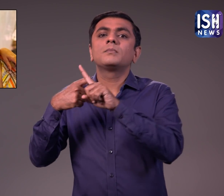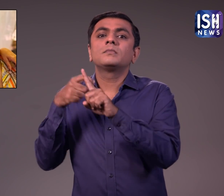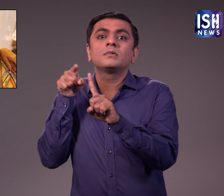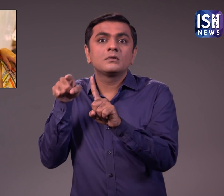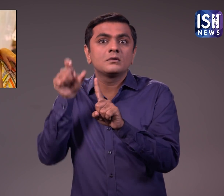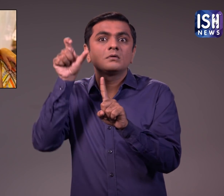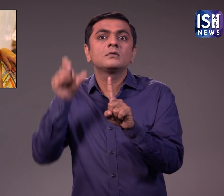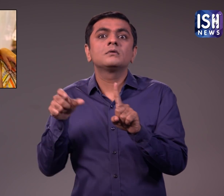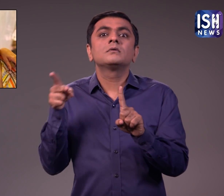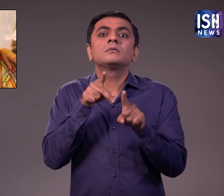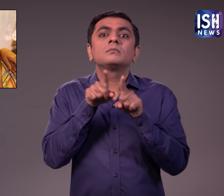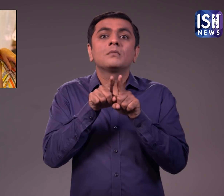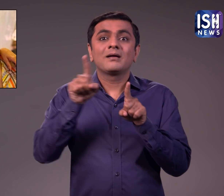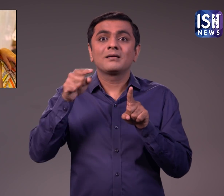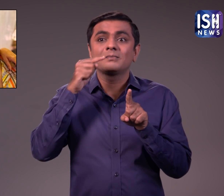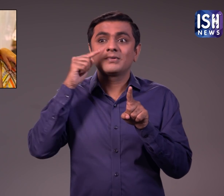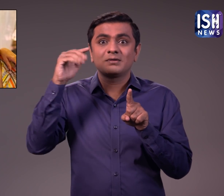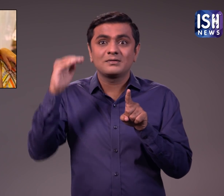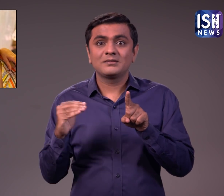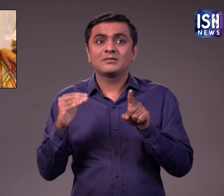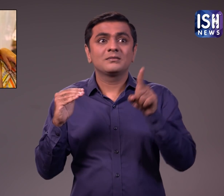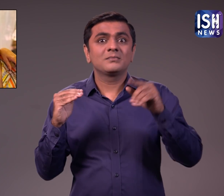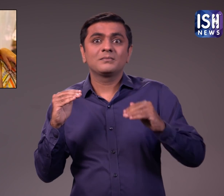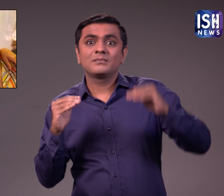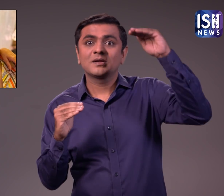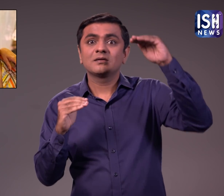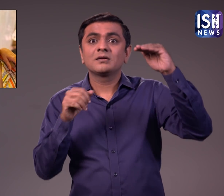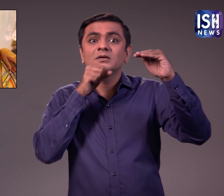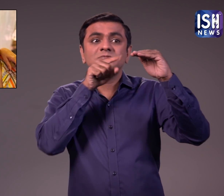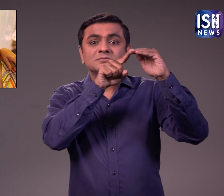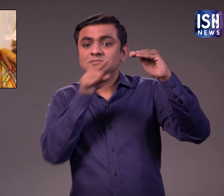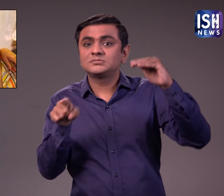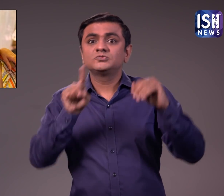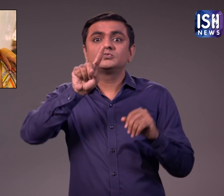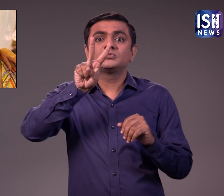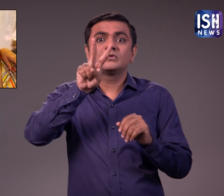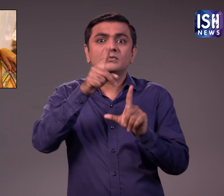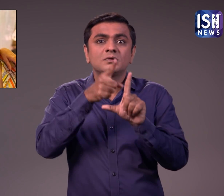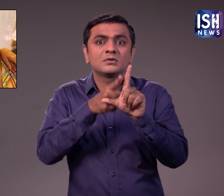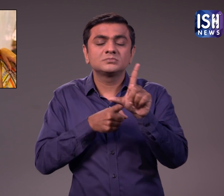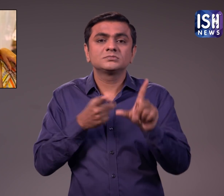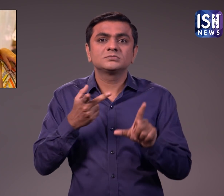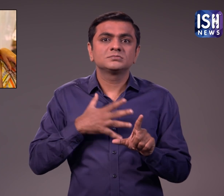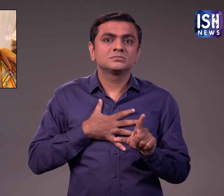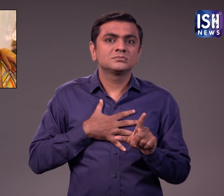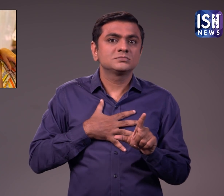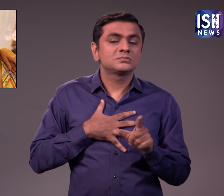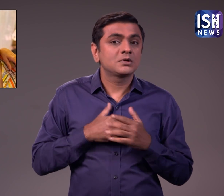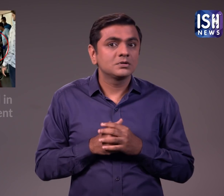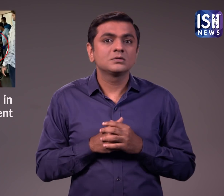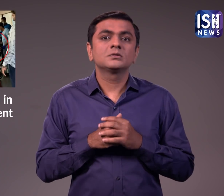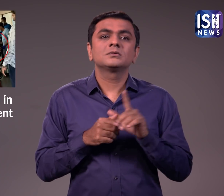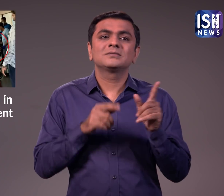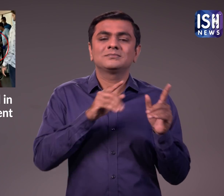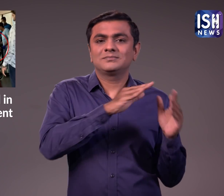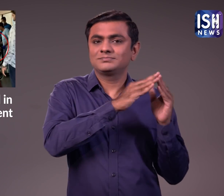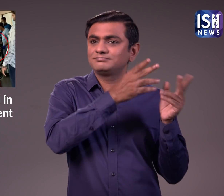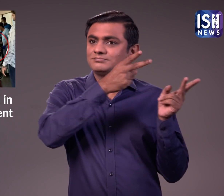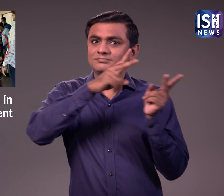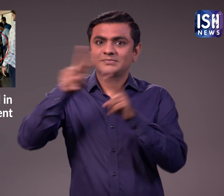है।